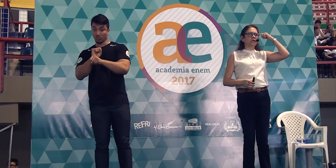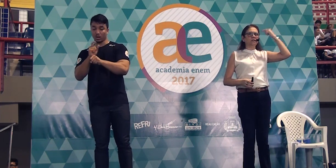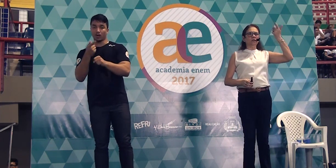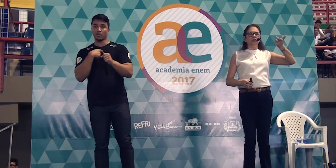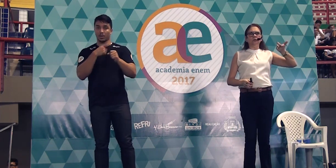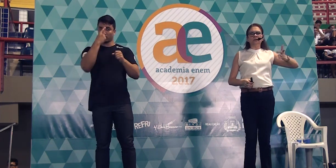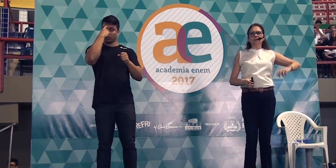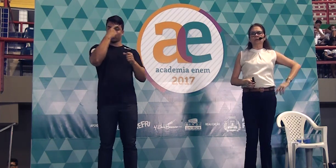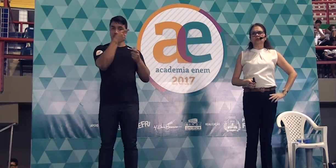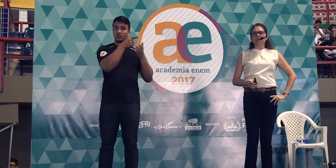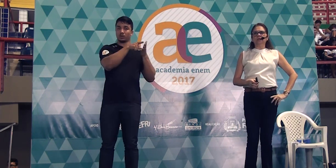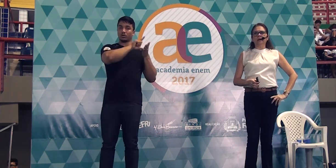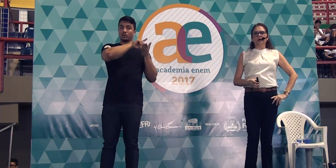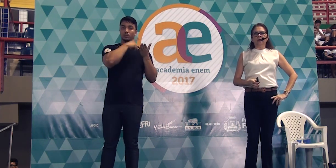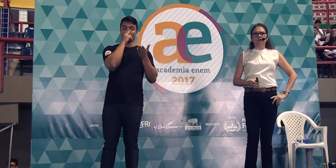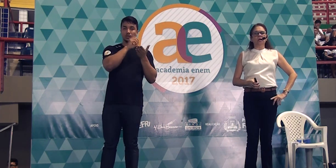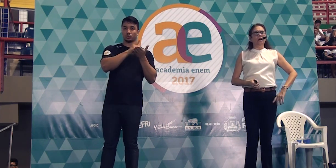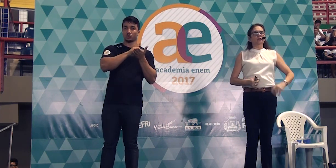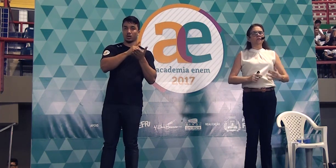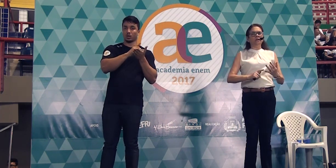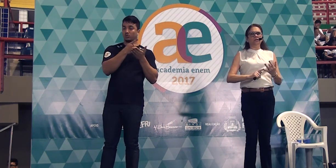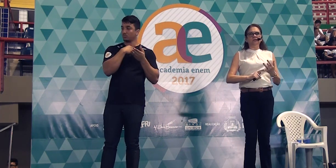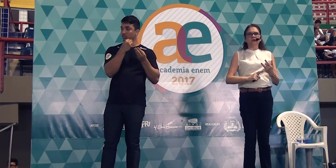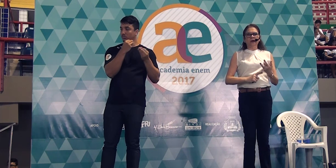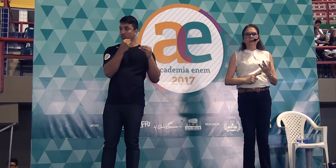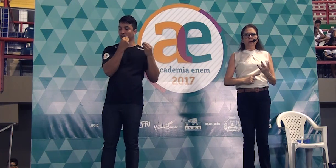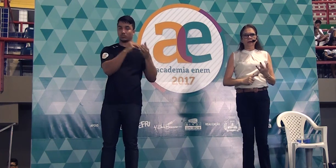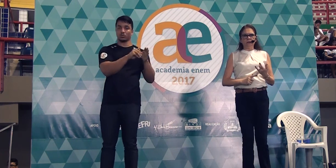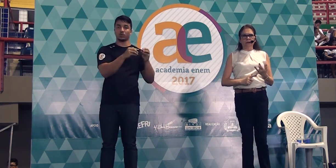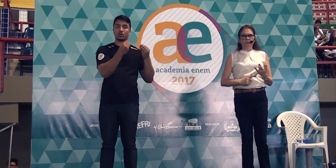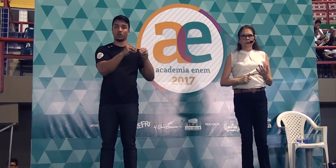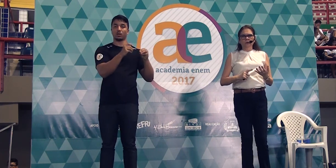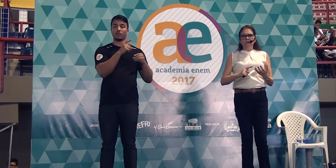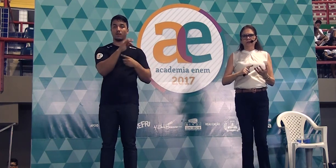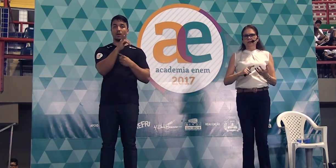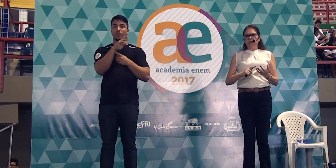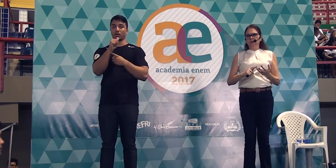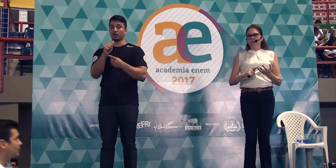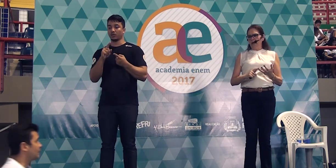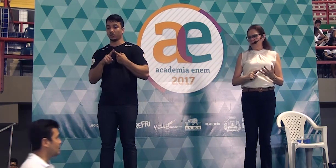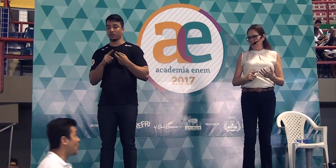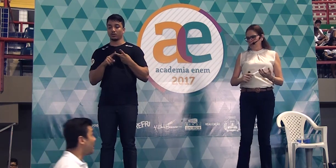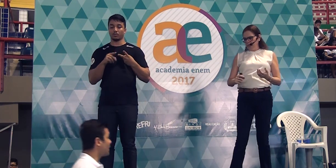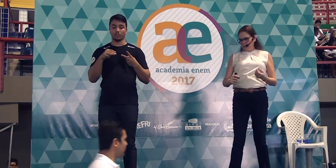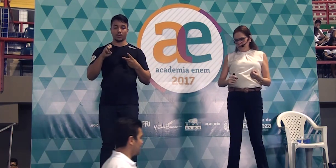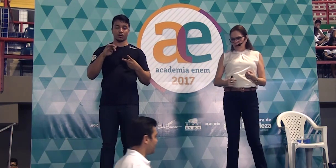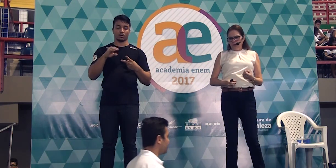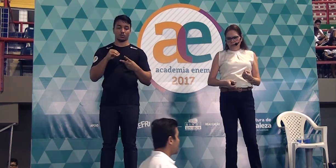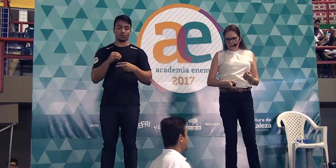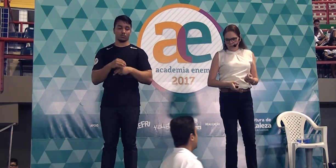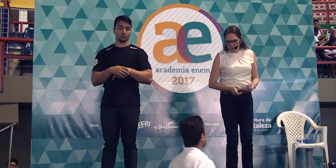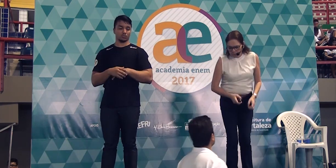imagina, que sinônimo são de internet, aí você diz ferramenta, você diz meio,